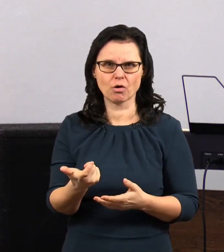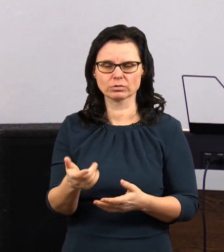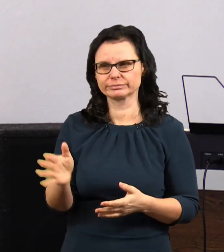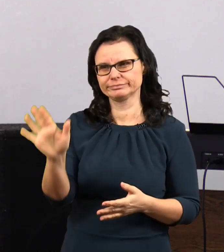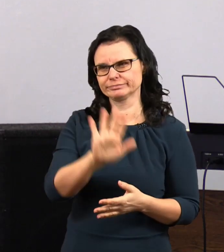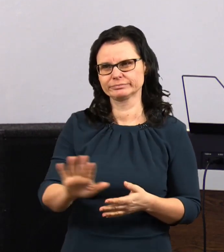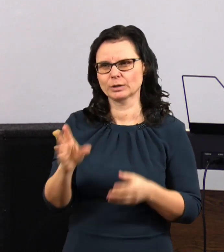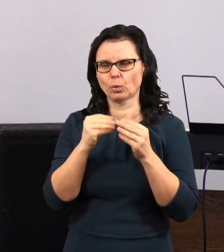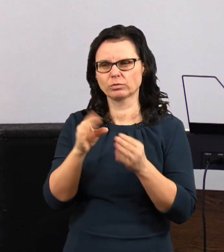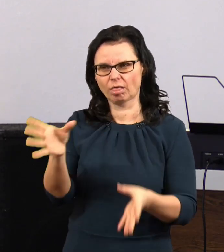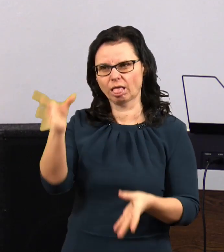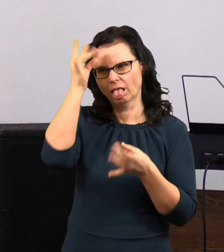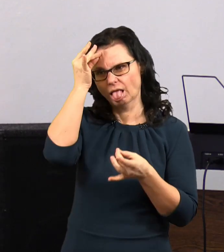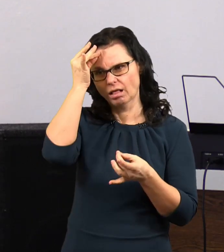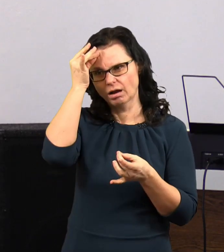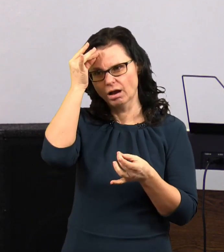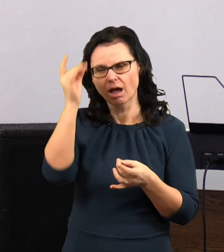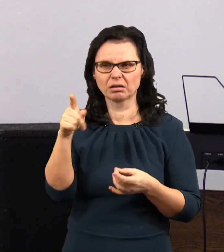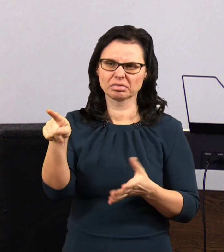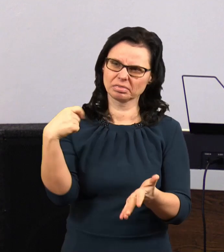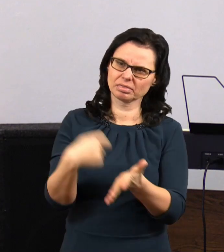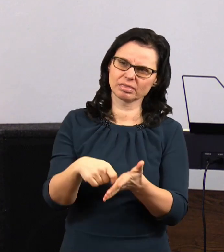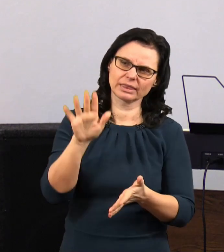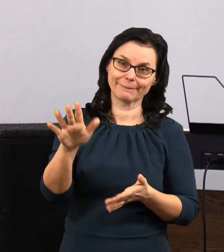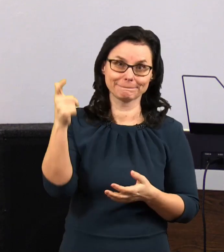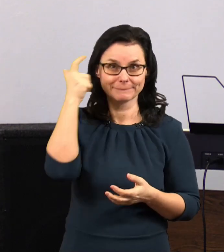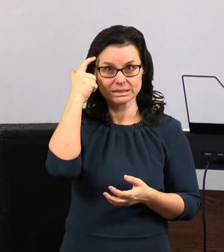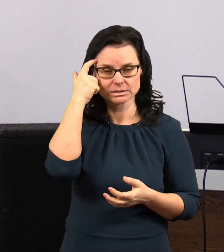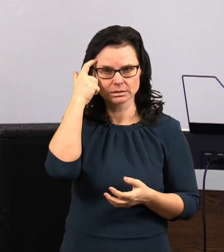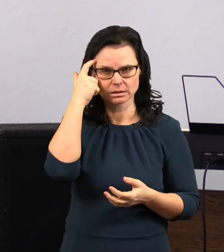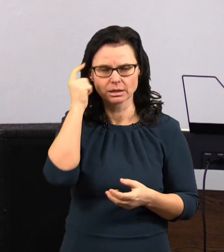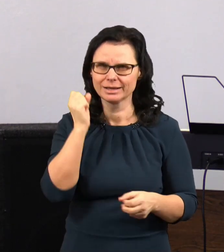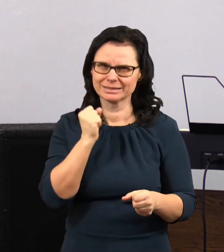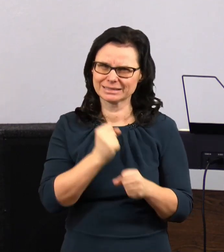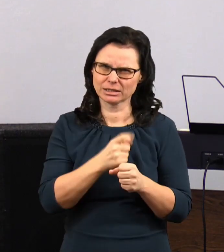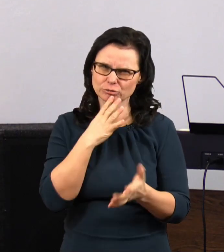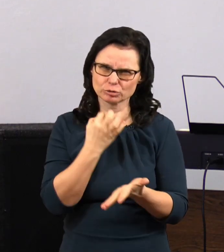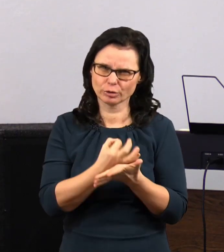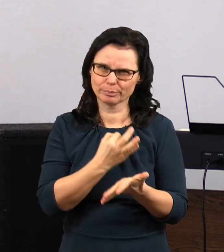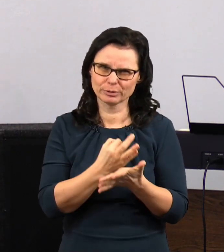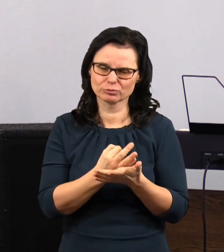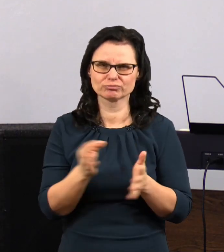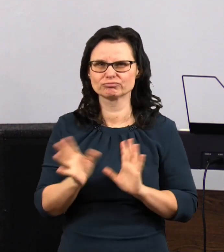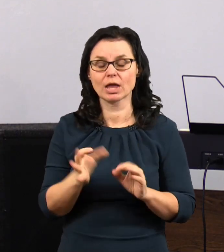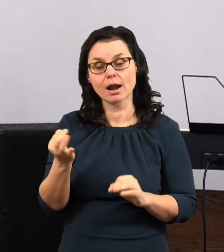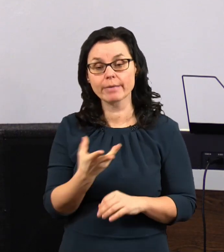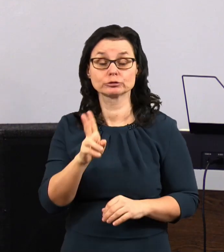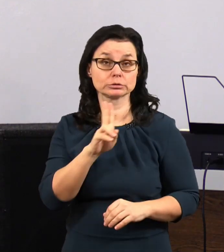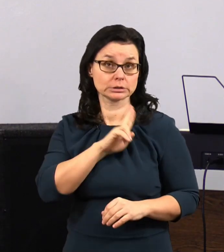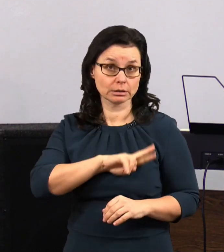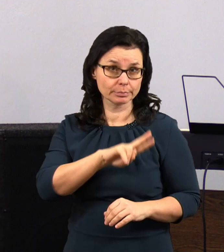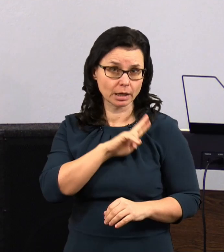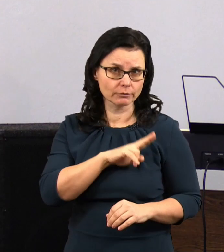nějak si ho uložíte v té hlavě. On je takový a takový. Ale nedělejte to. Buďte trpěliví